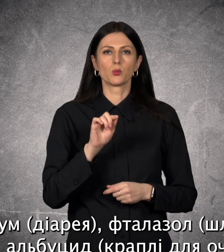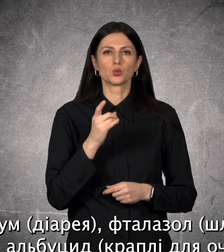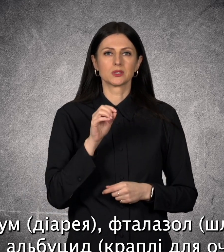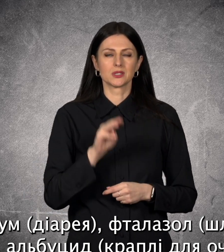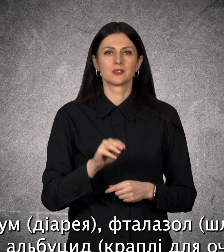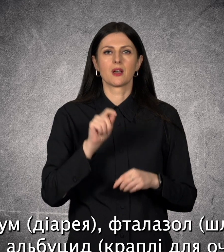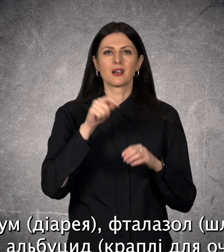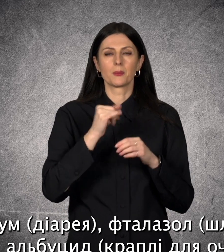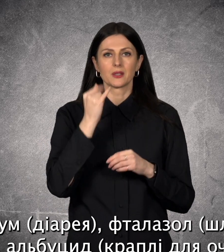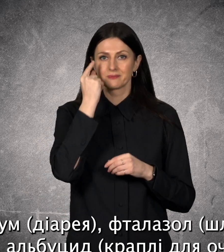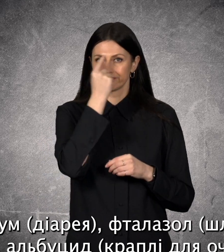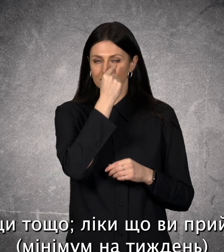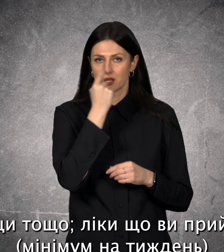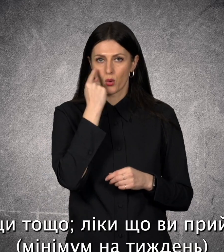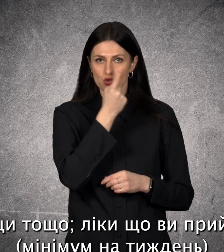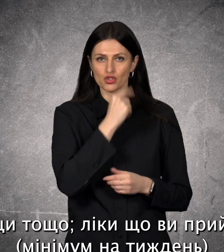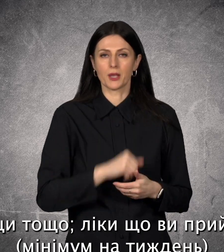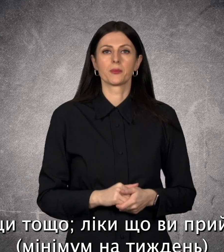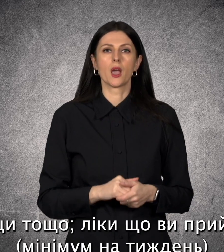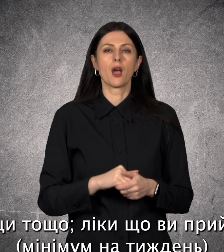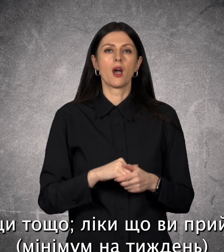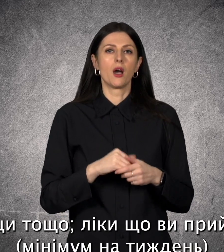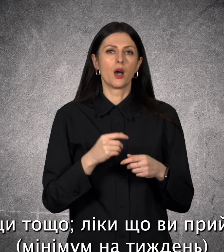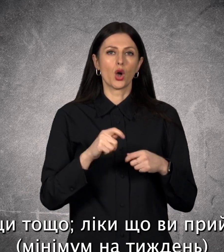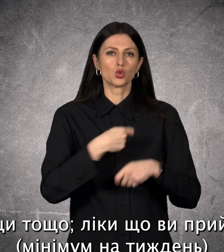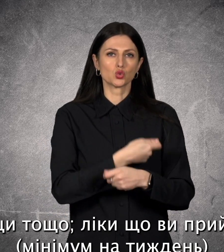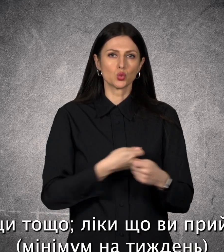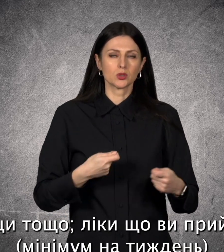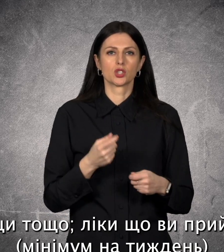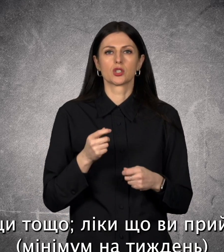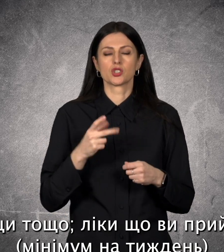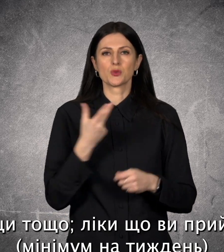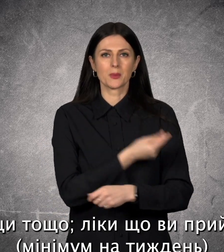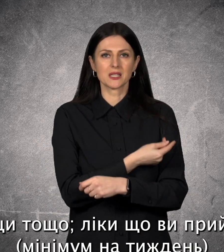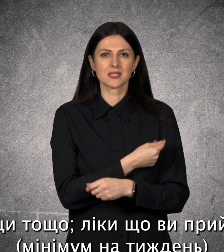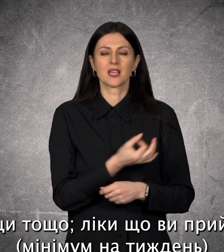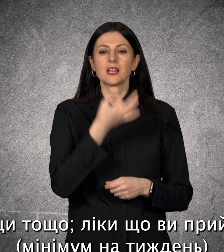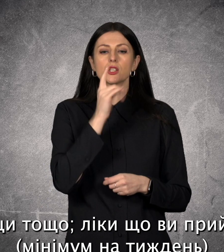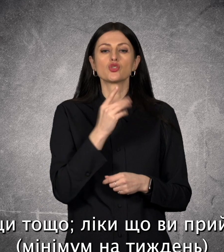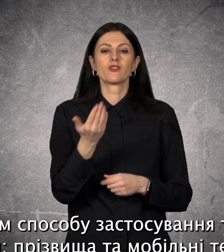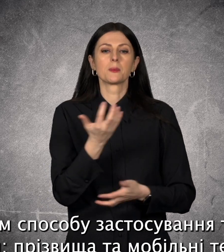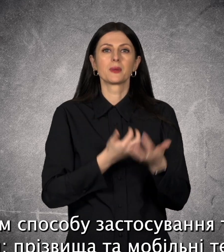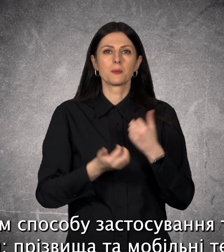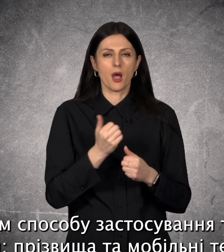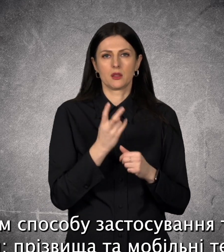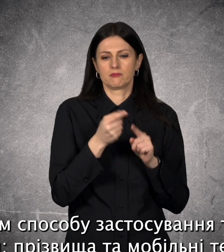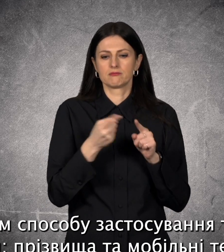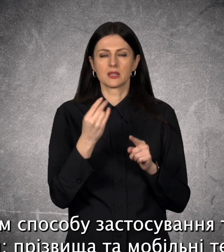для очей, джгут, шприци тощо. Ліки, що ви приймаєте, мінімум на тиждень, з описом способу